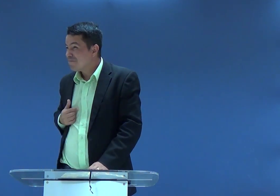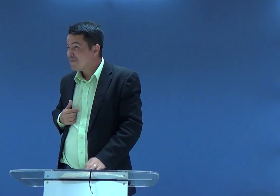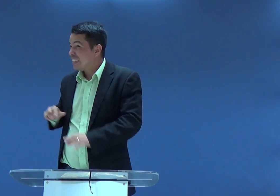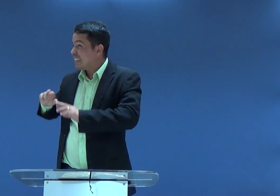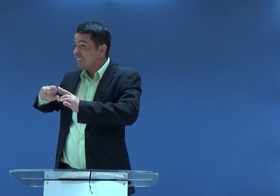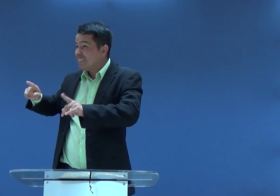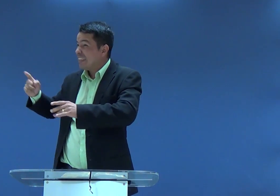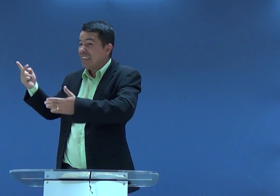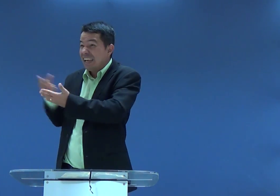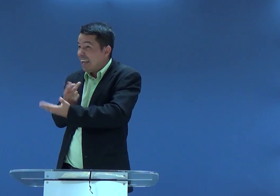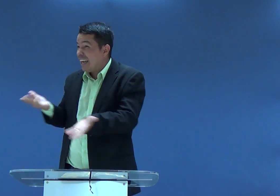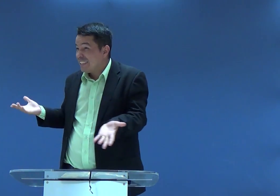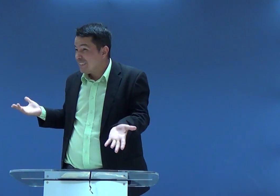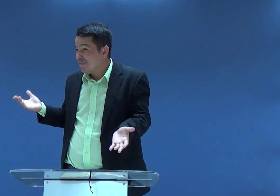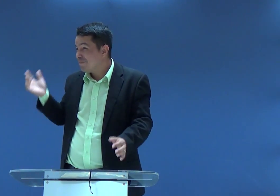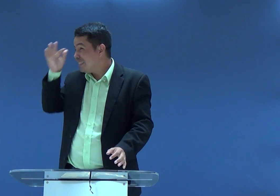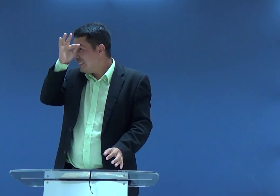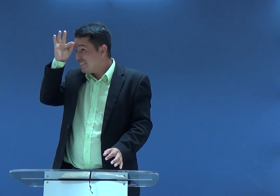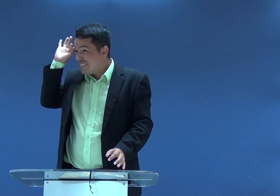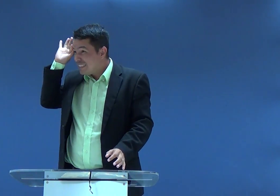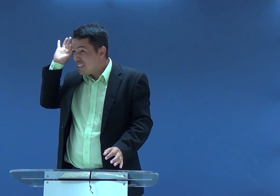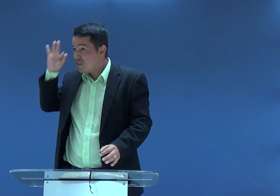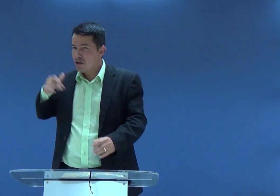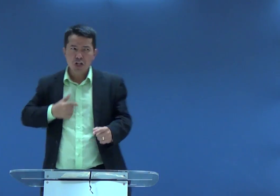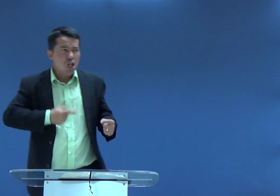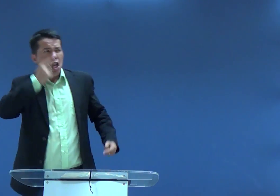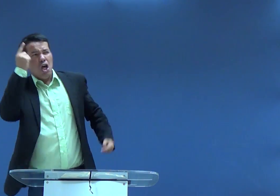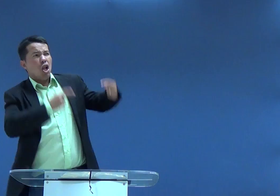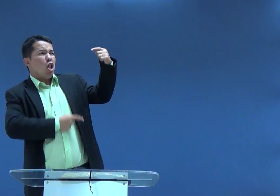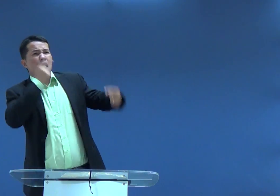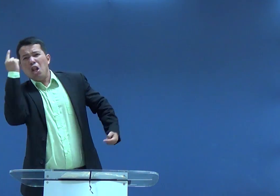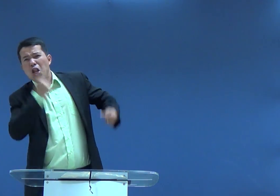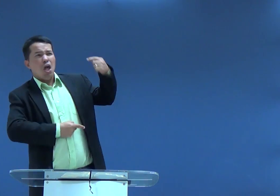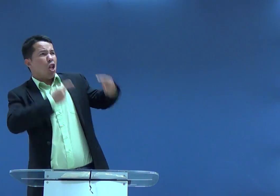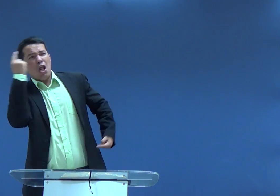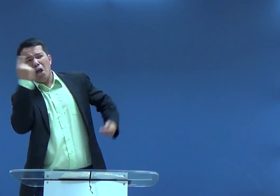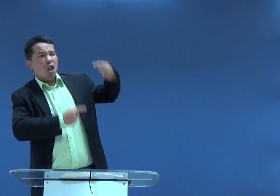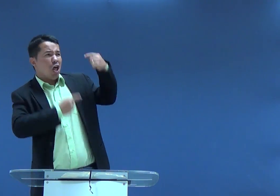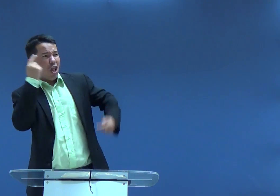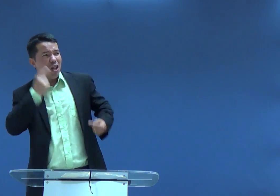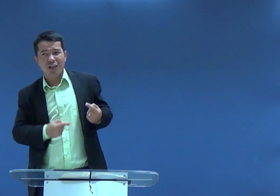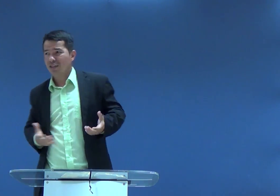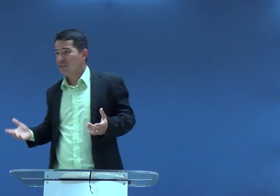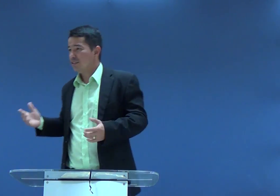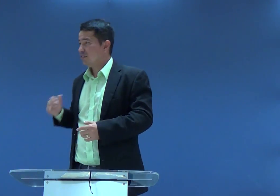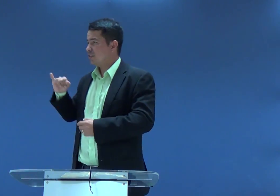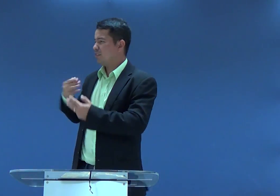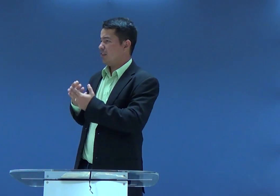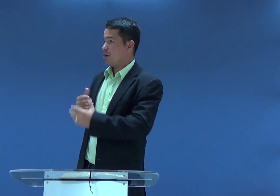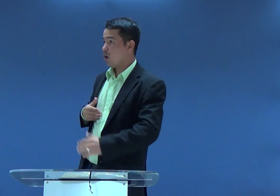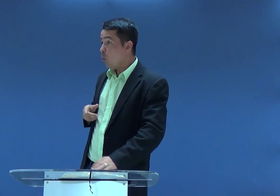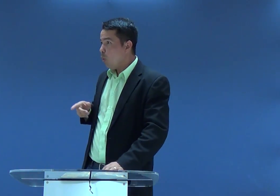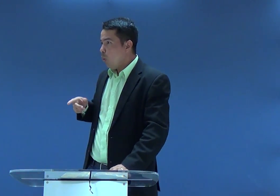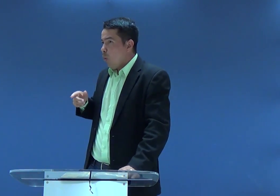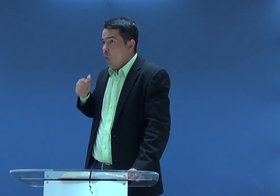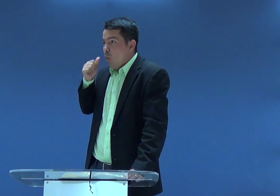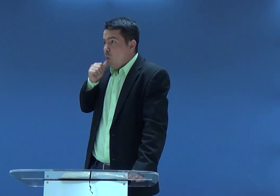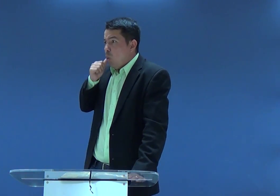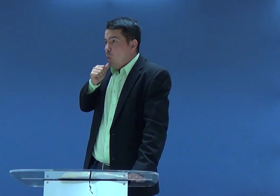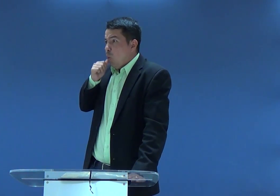Ele não se dava com aquele povo, já era uma escolha errada, sem casar com uma filisteia. Que era do povo inimigo